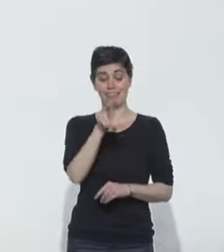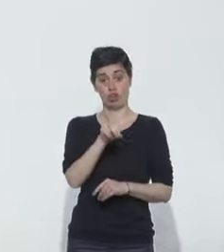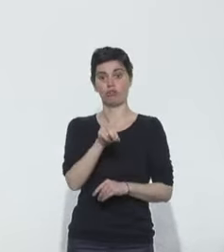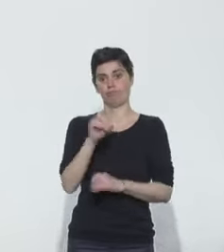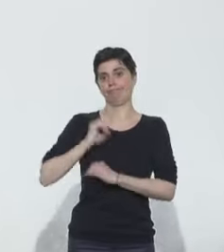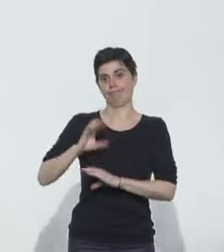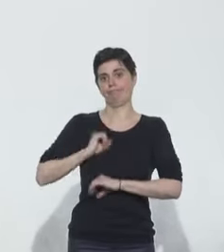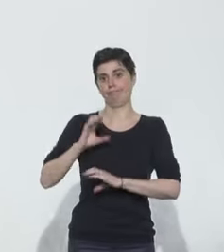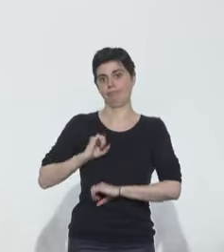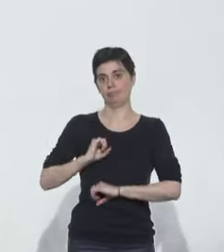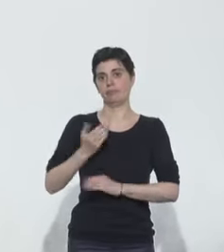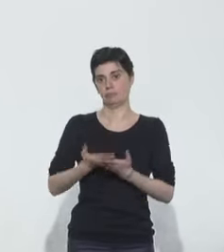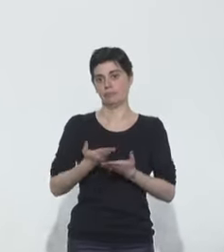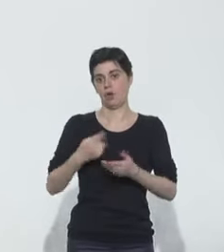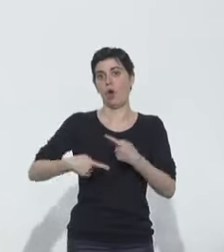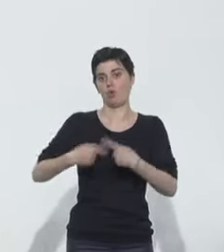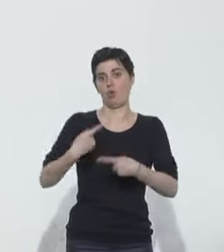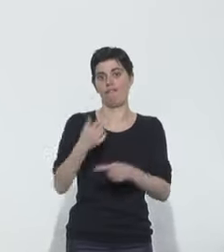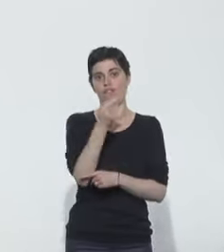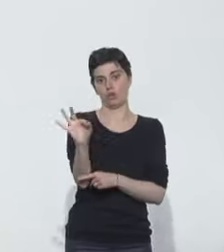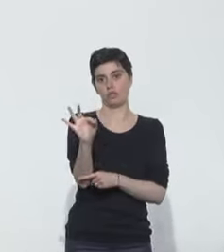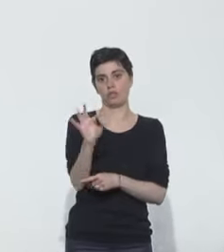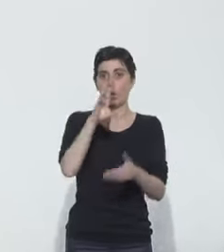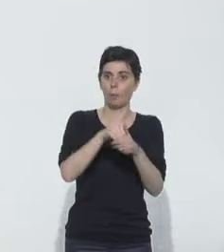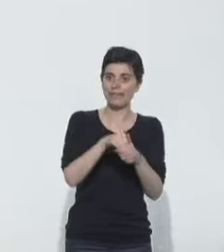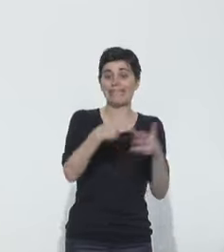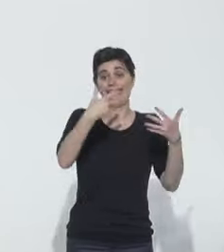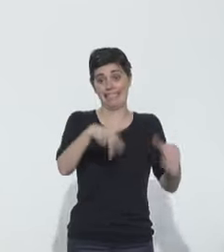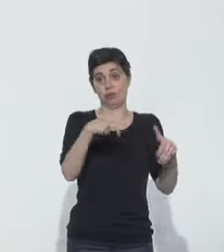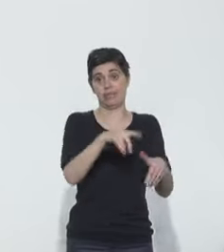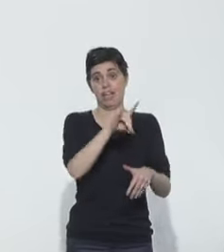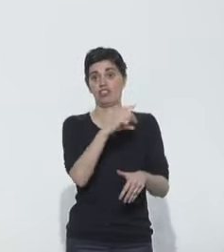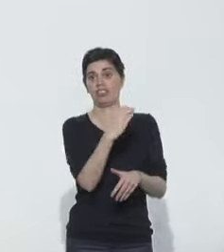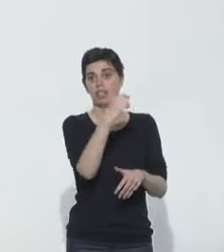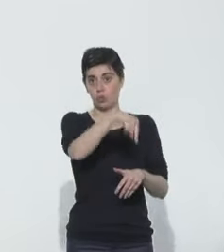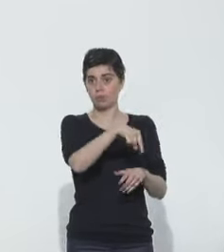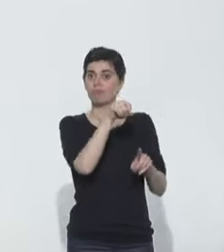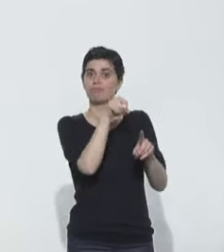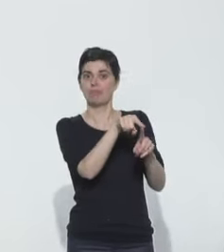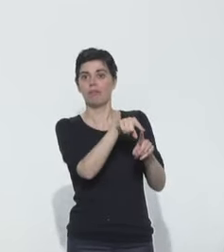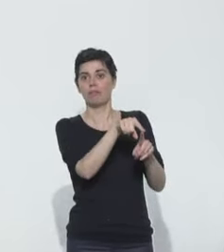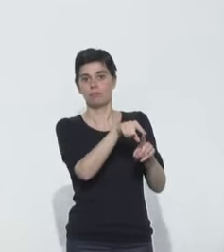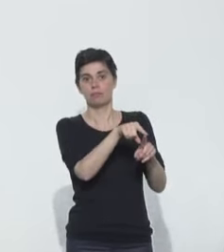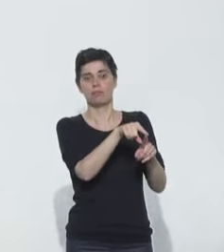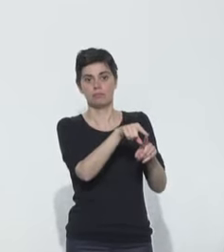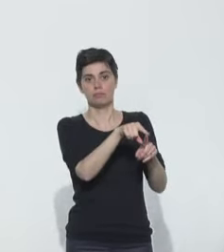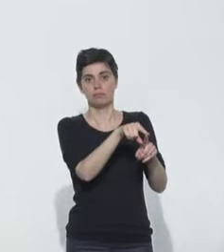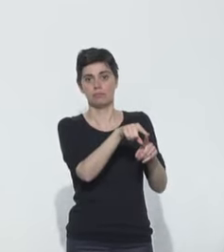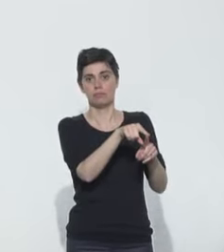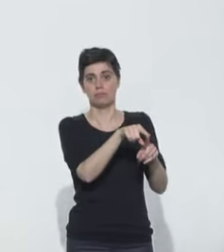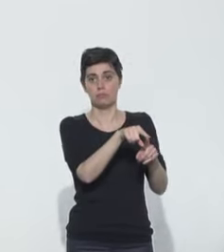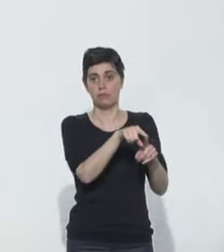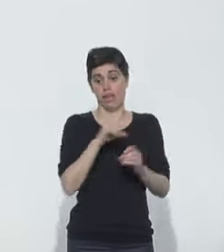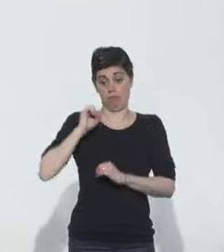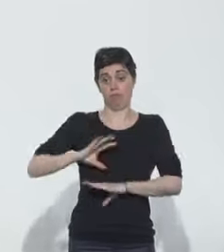dont 18, à ma connaissance, testent l'hydroxychloroquine. Vous voyez que l'hydroxychloroquine fait partie de beaucoup d'essais